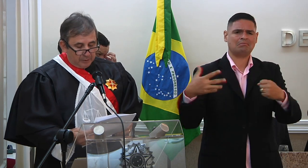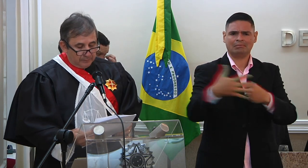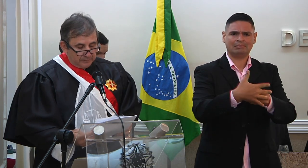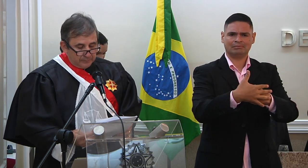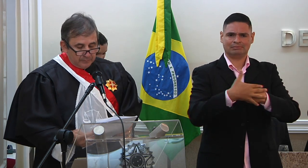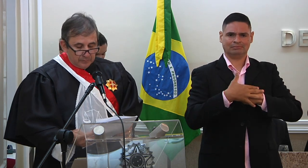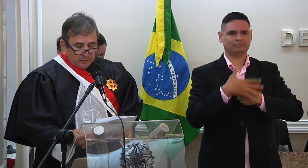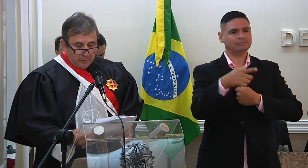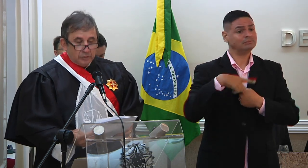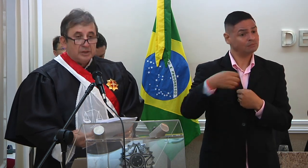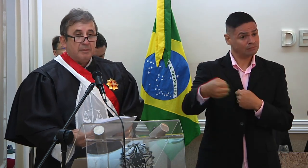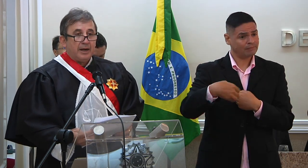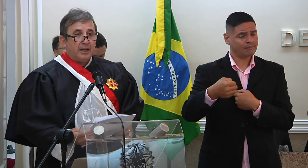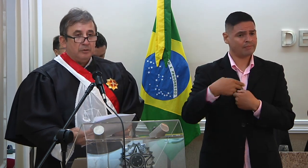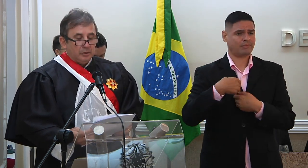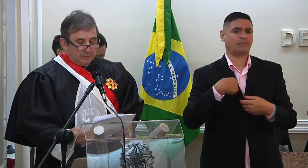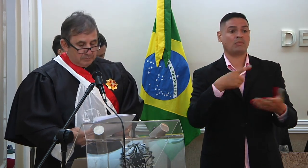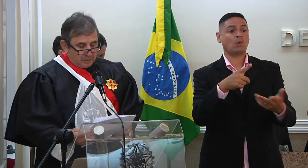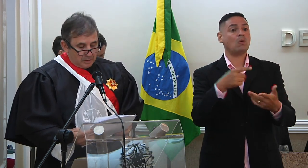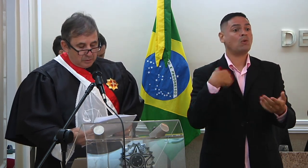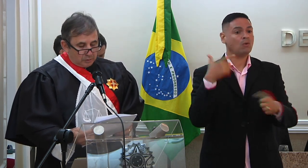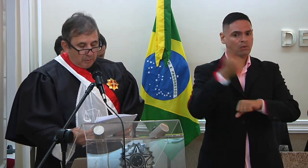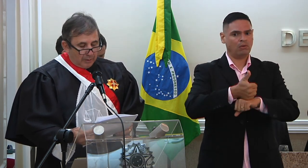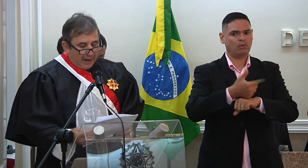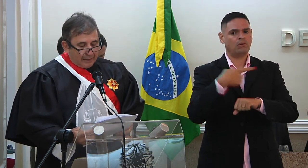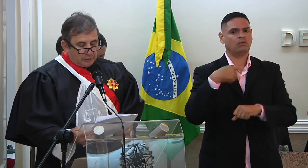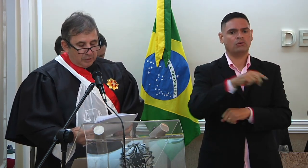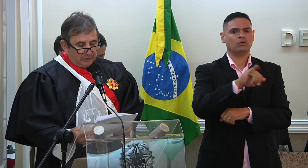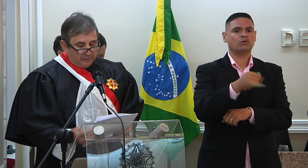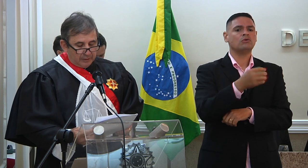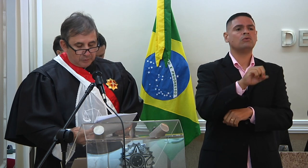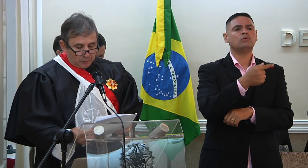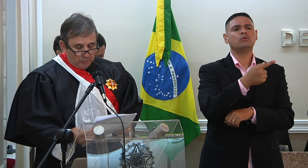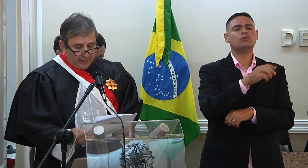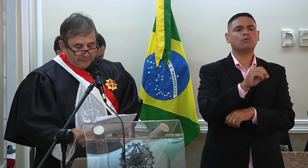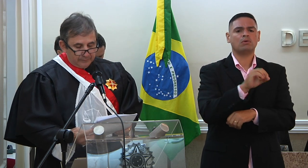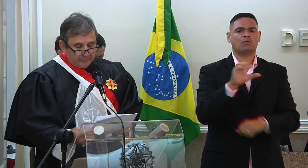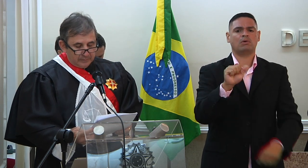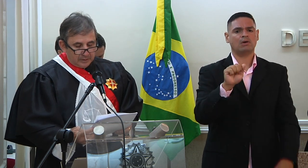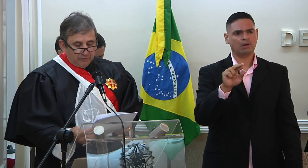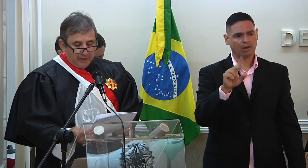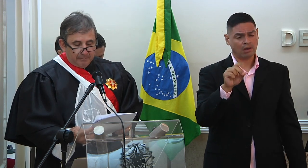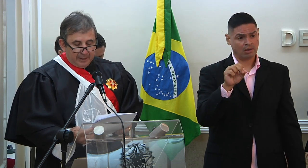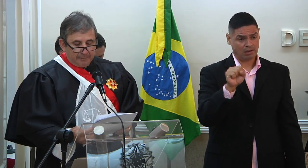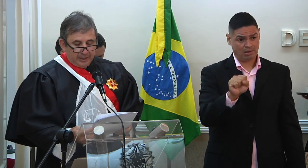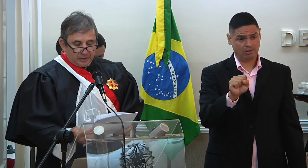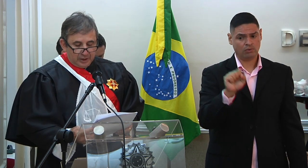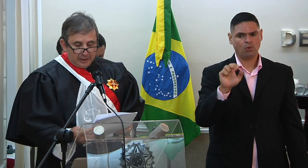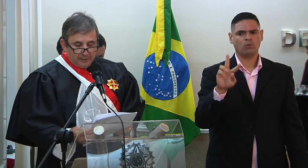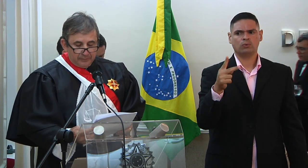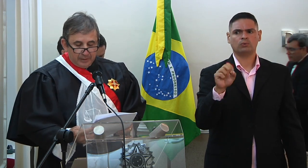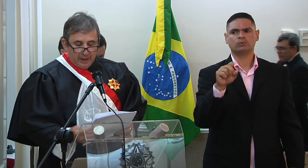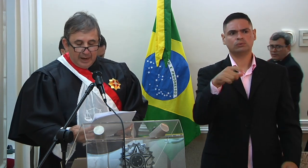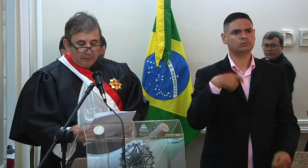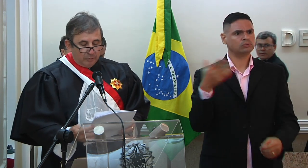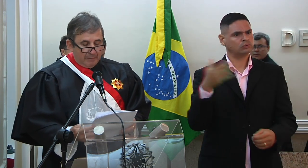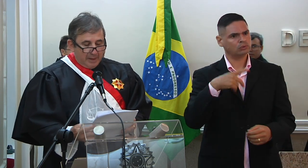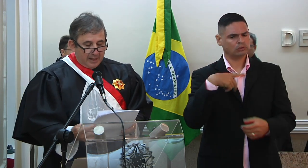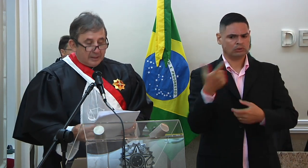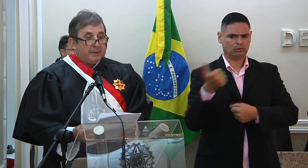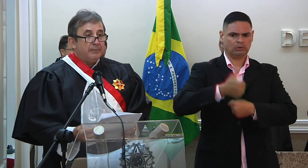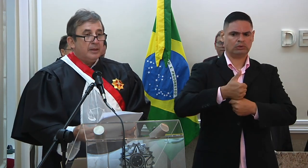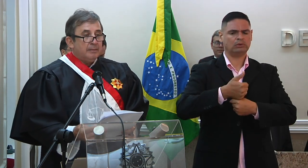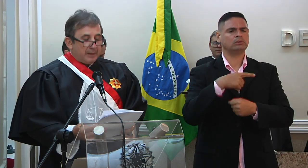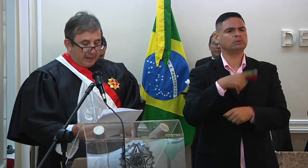mais novo membro, o desembargador João Carlos de Oliveira Uchoa, que vem para preencher a